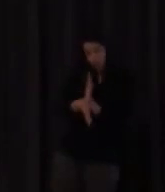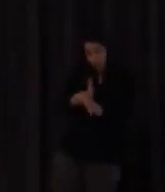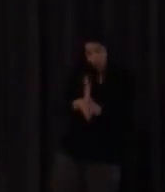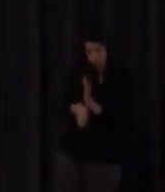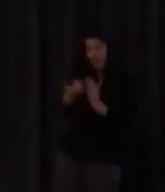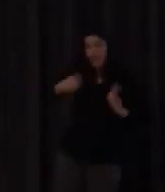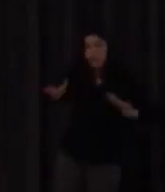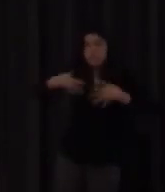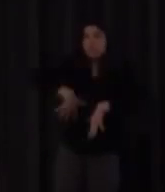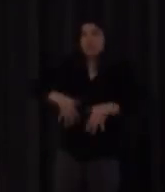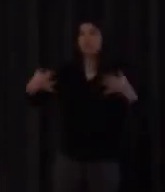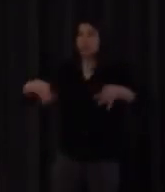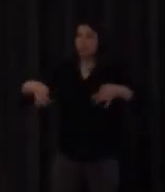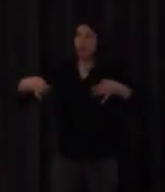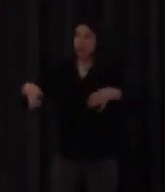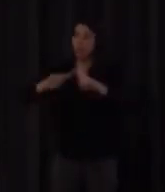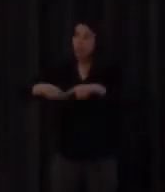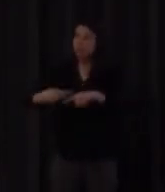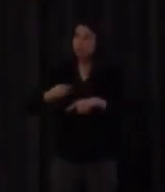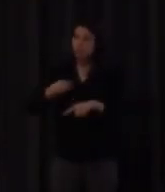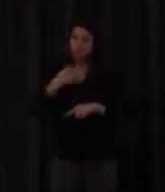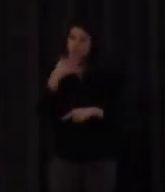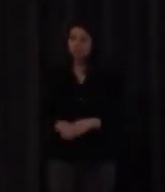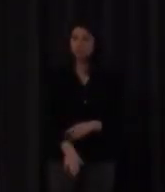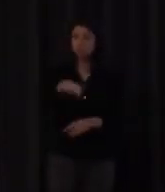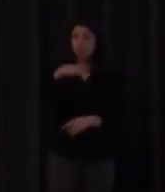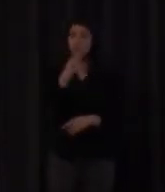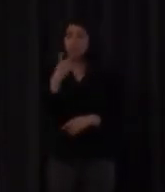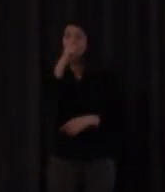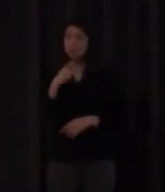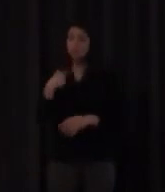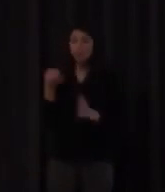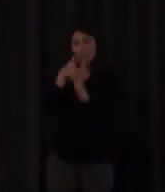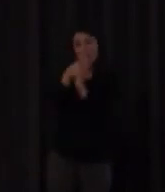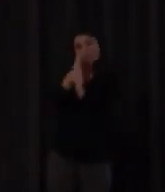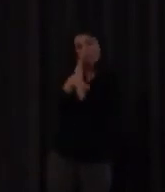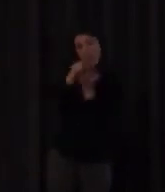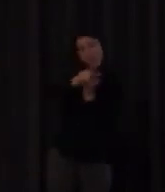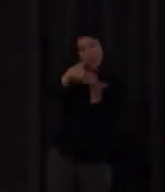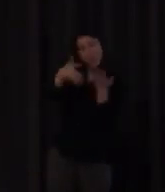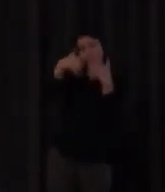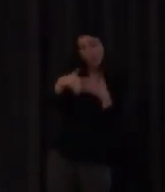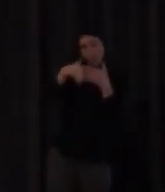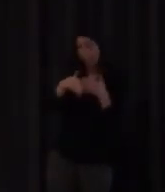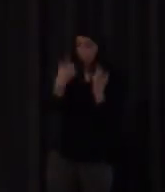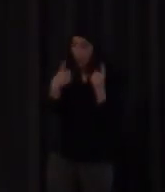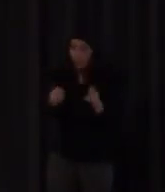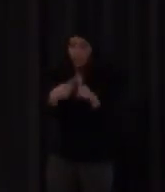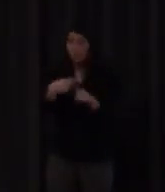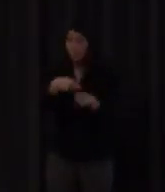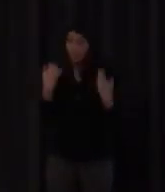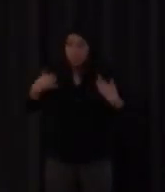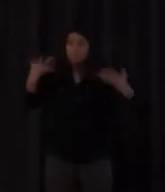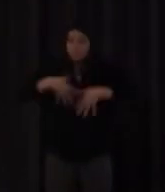explique ¿de acuerdo? los has oído los has integrado no los has oído porque tienes un problema de audición por lo tanto